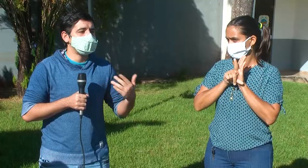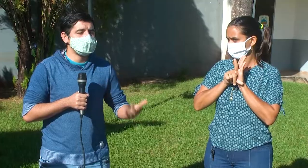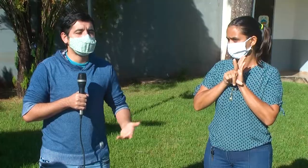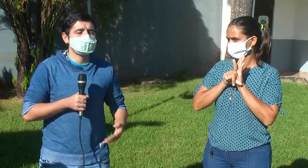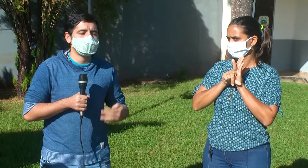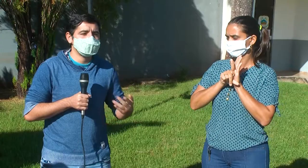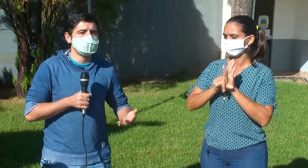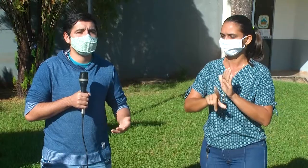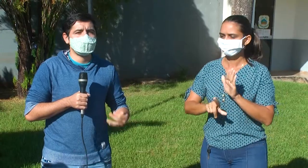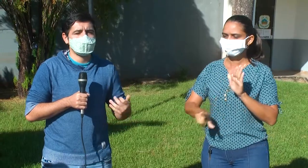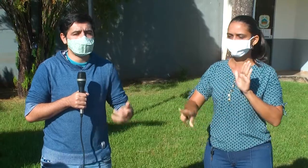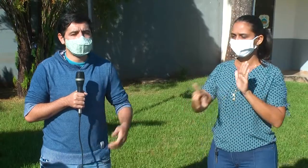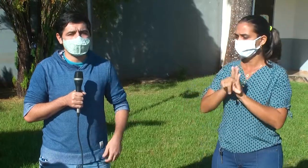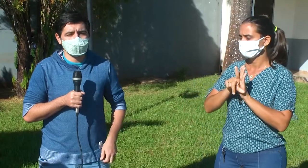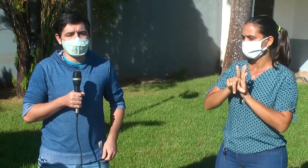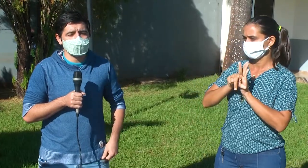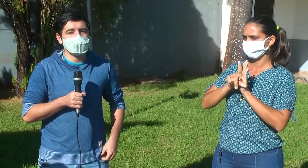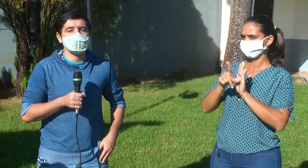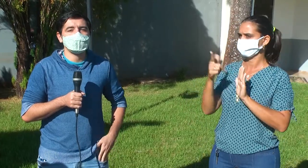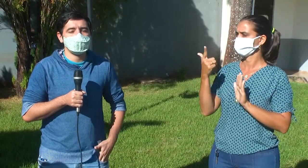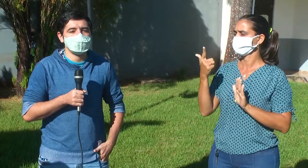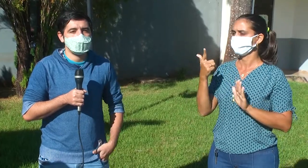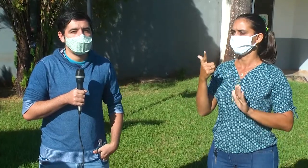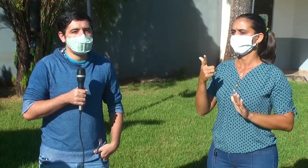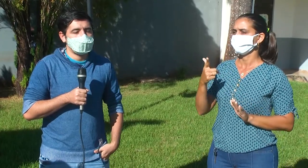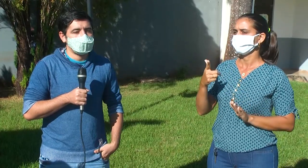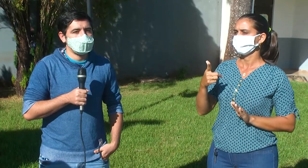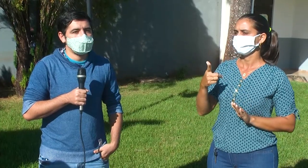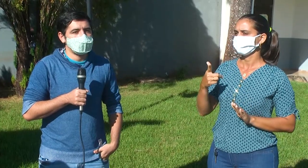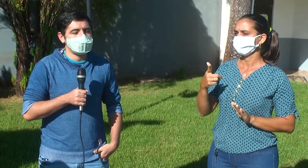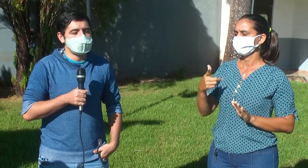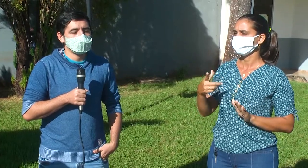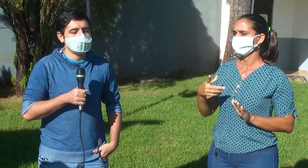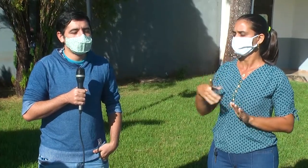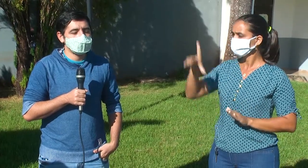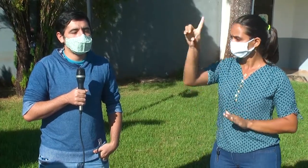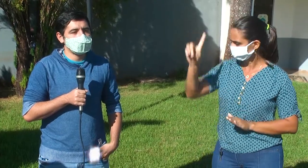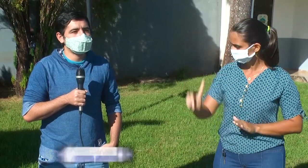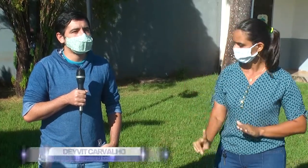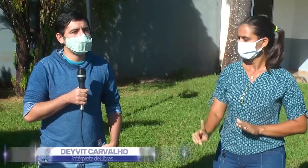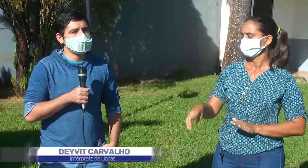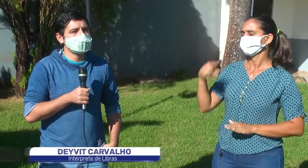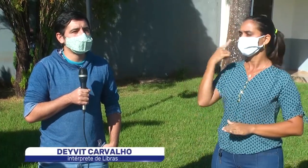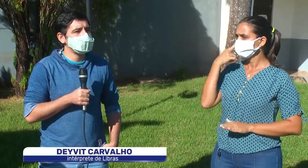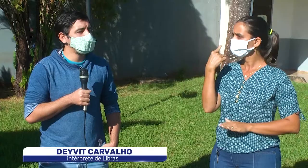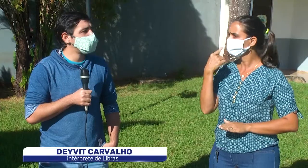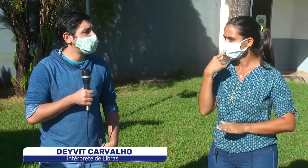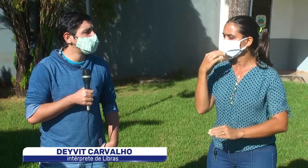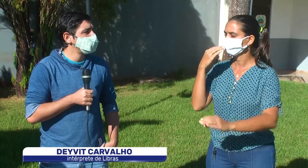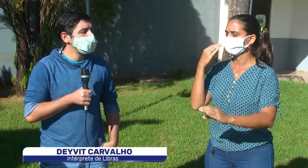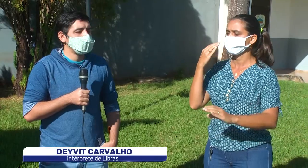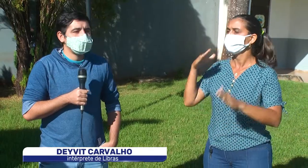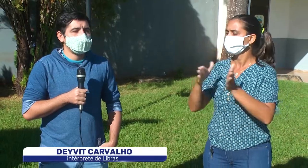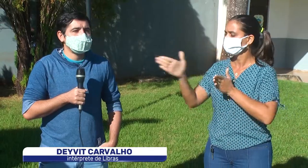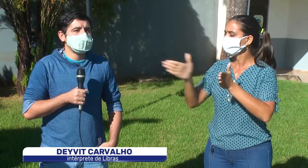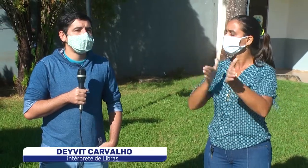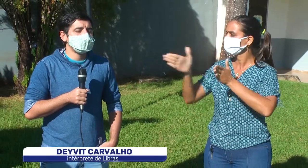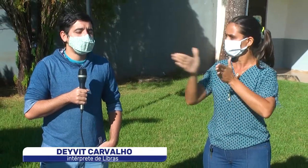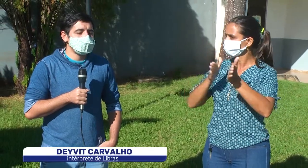legislação, a constituição e as nossas leis garantem ao surdo esse direito à acessibilidade, mas infelizmente